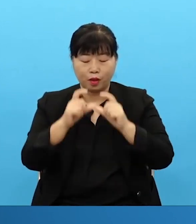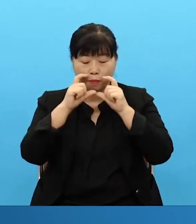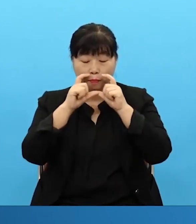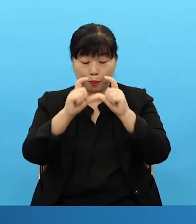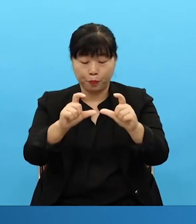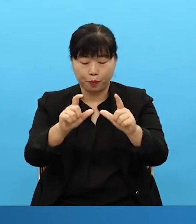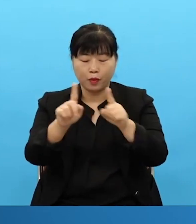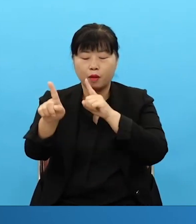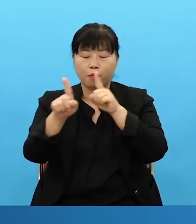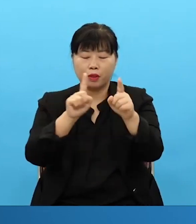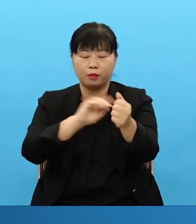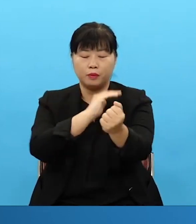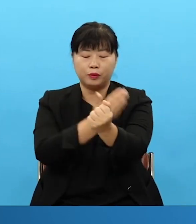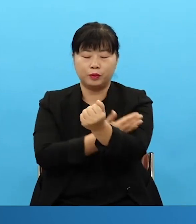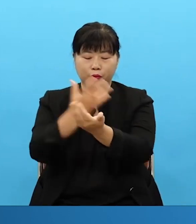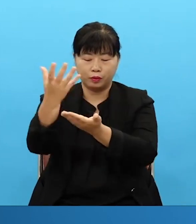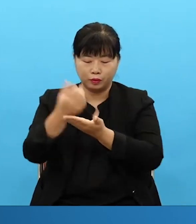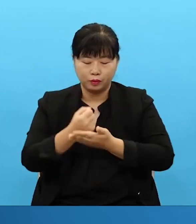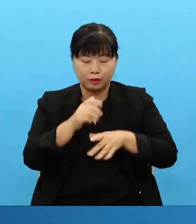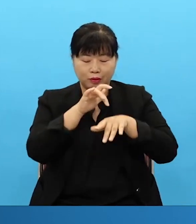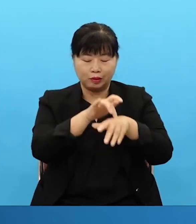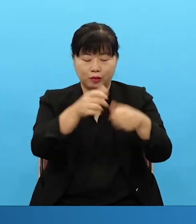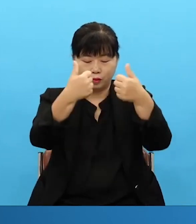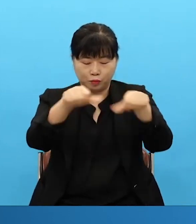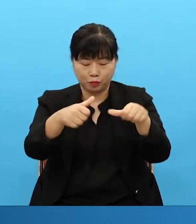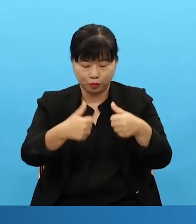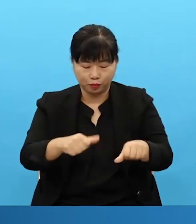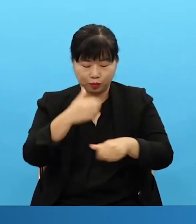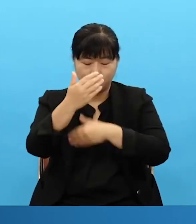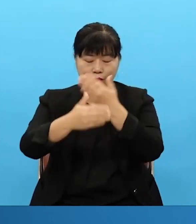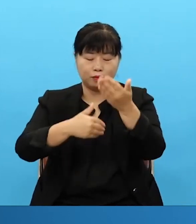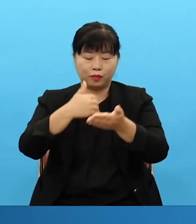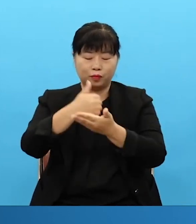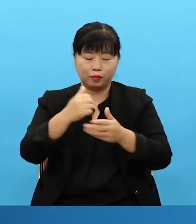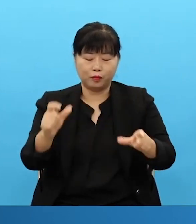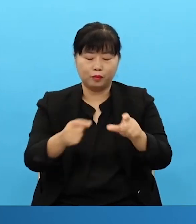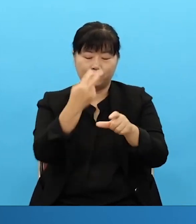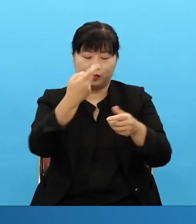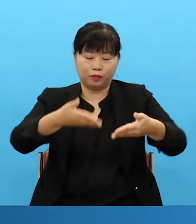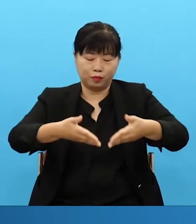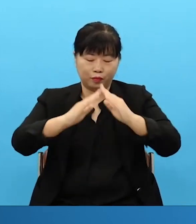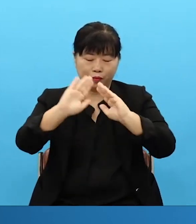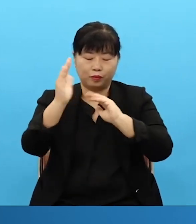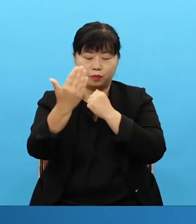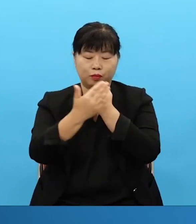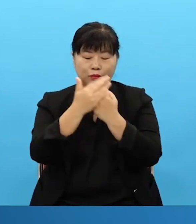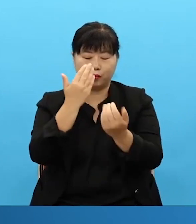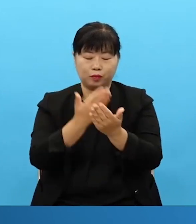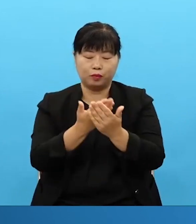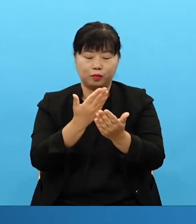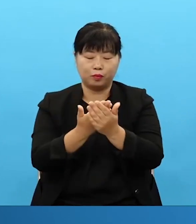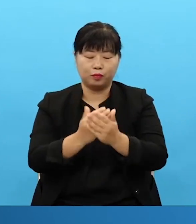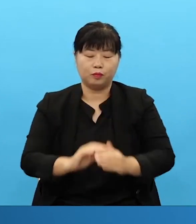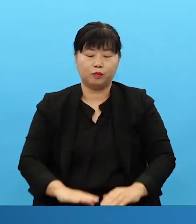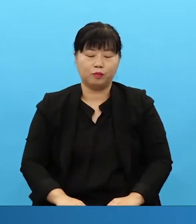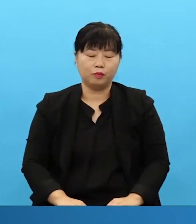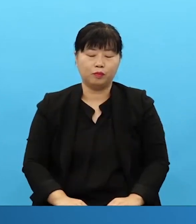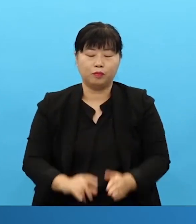흑암의 망대가 무너지고 하나님의 망대가 세워지게 하옵소서 시공간을 초월한 보좌의